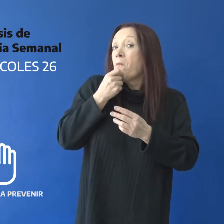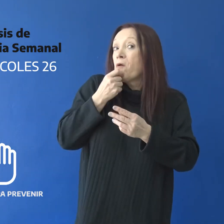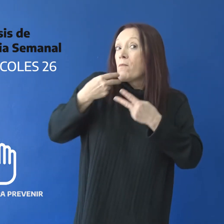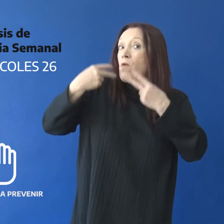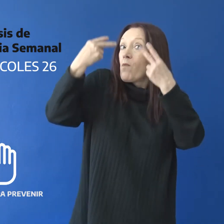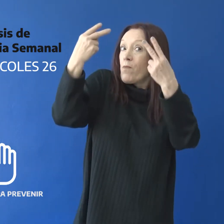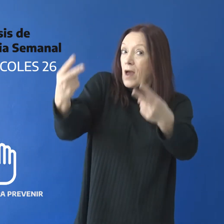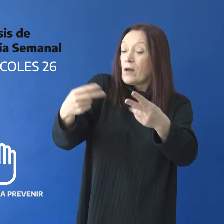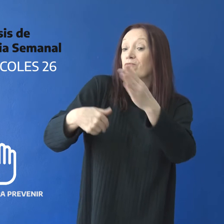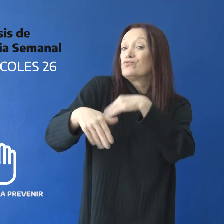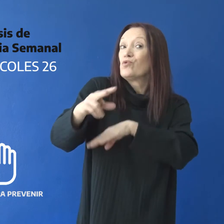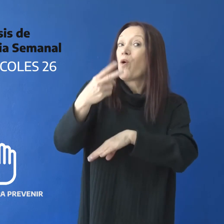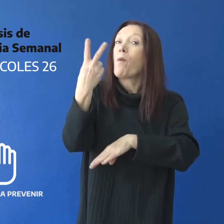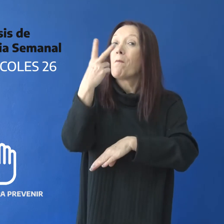2020 se han visto postergados,